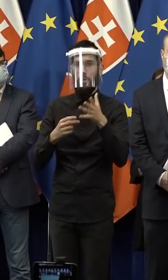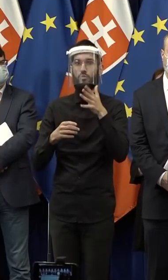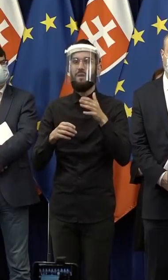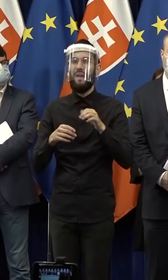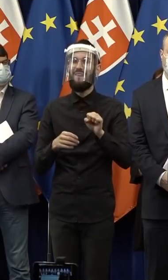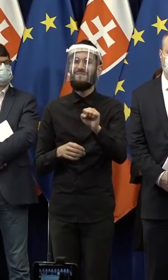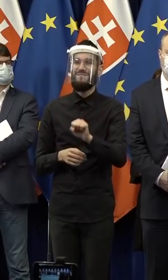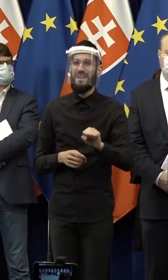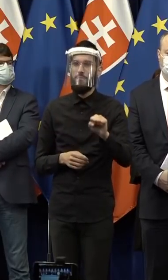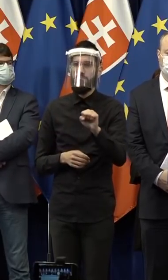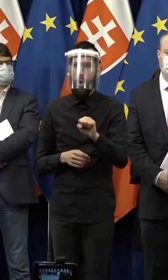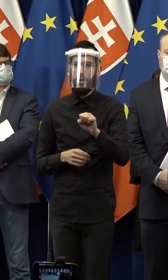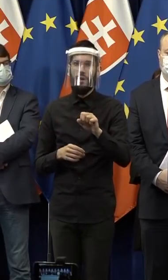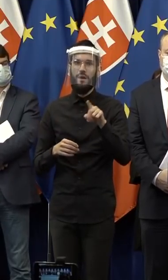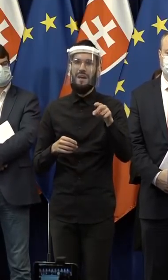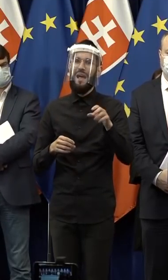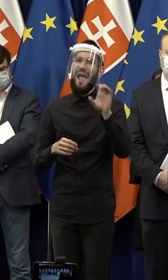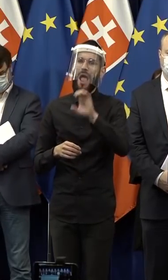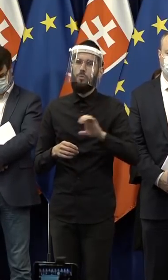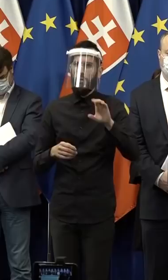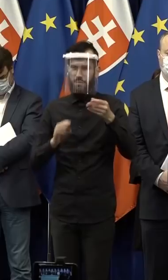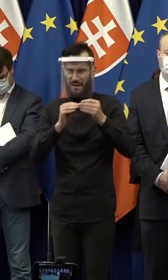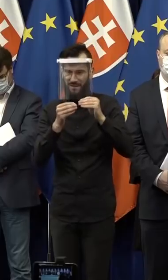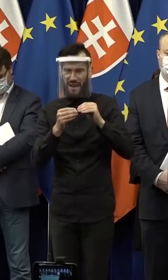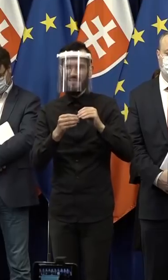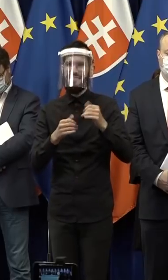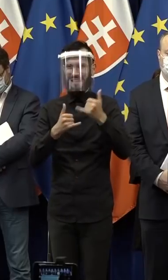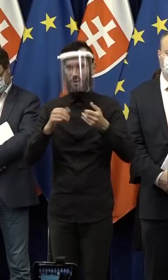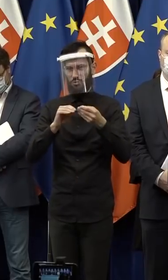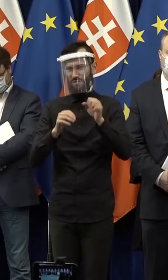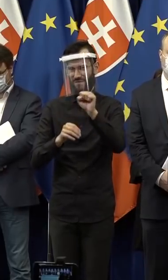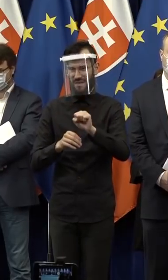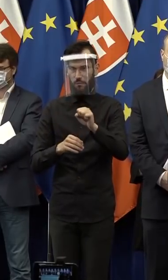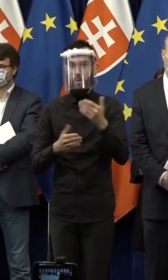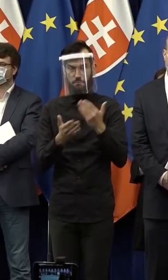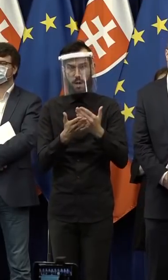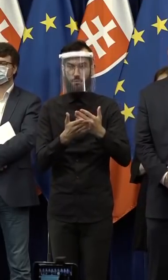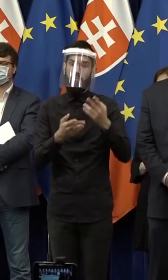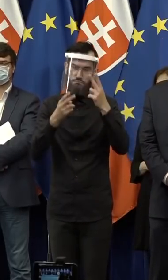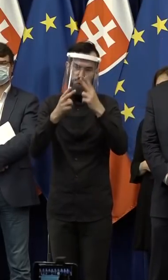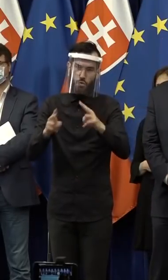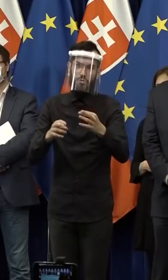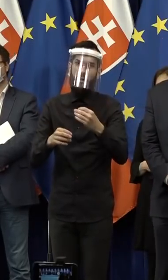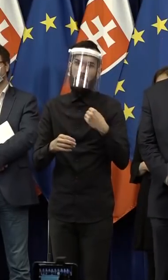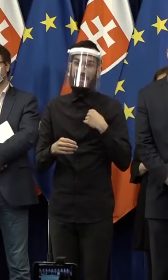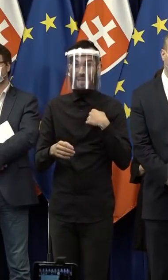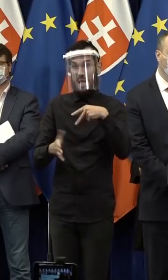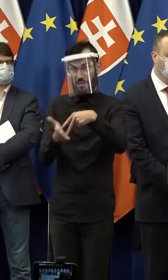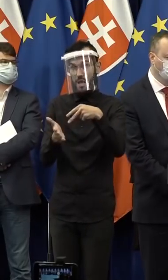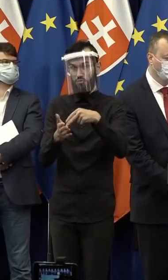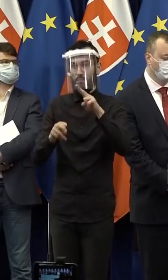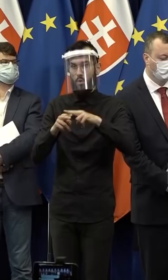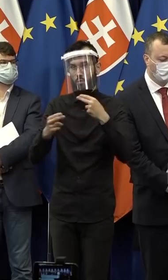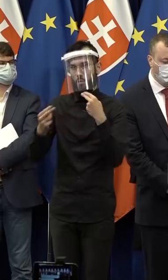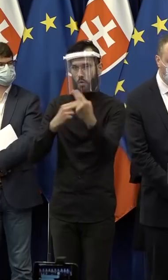výbore pre európske záležitosti v zahraničnom výbore. Takže je absolutný priestor sa na tieto veci pýtať a teším sa na to, že veľmi